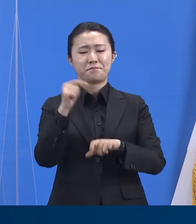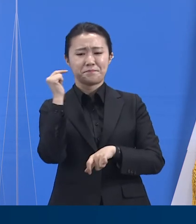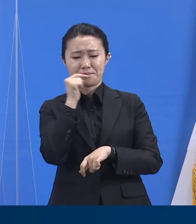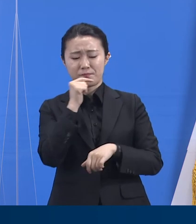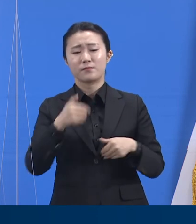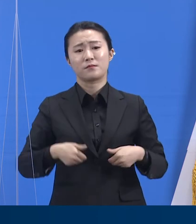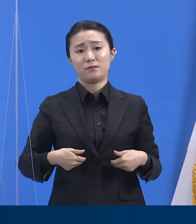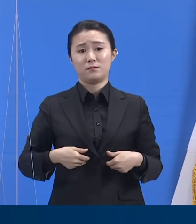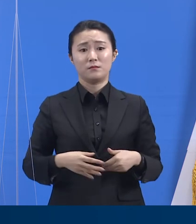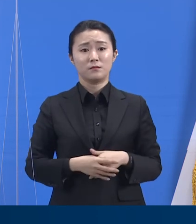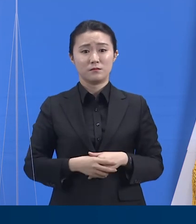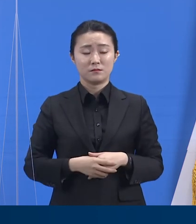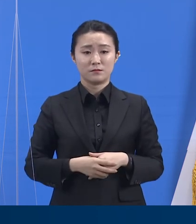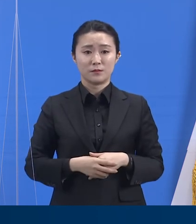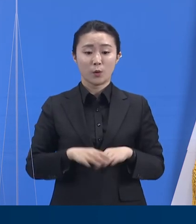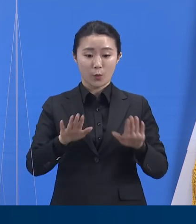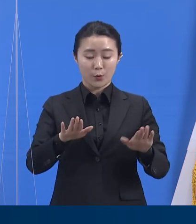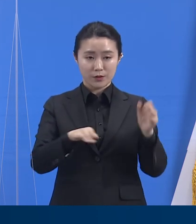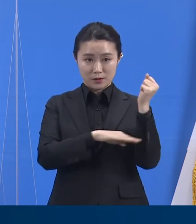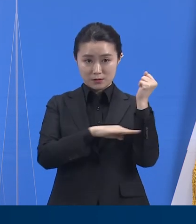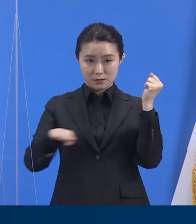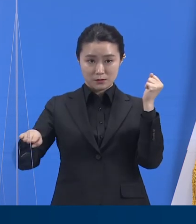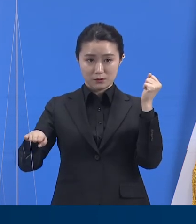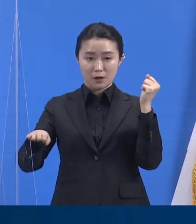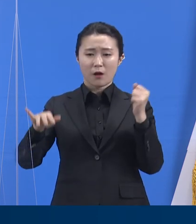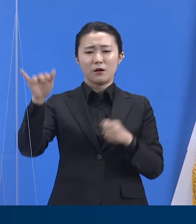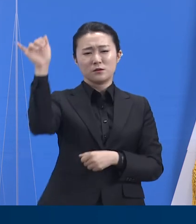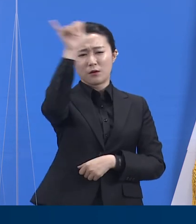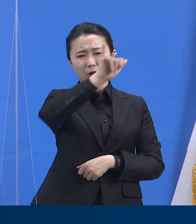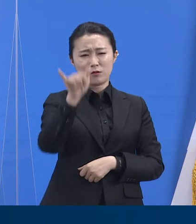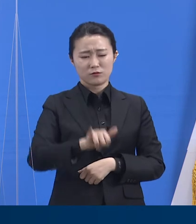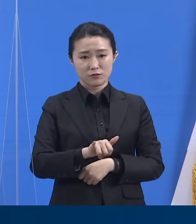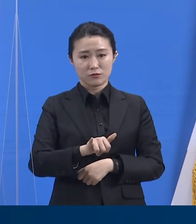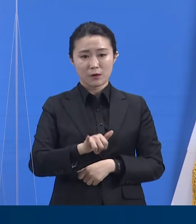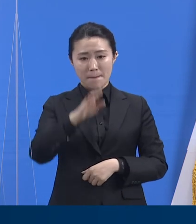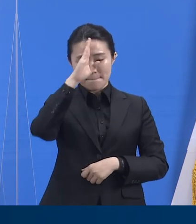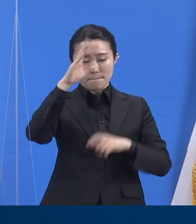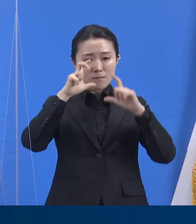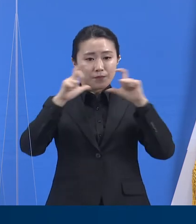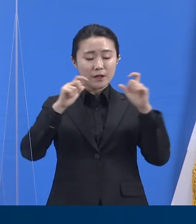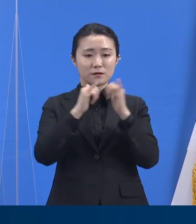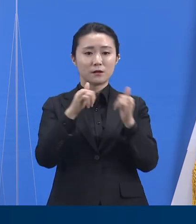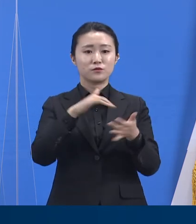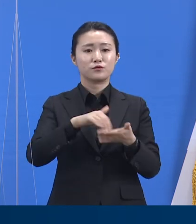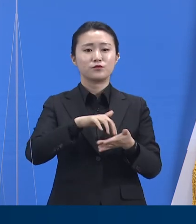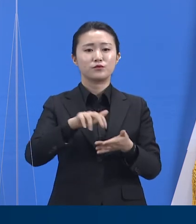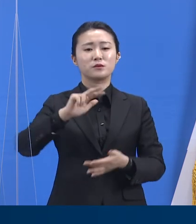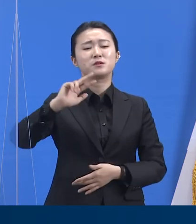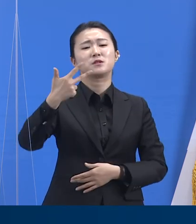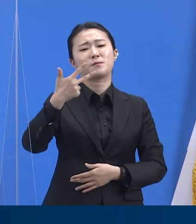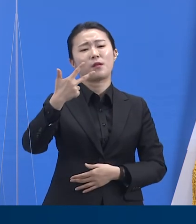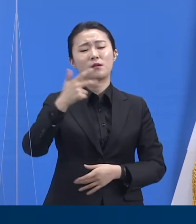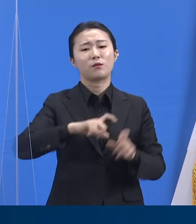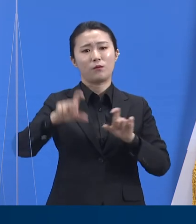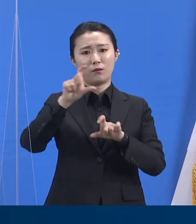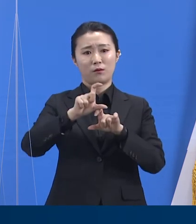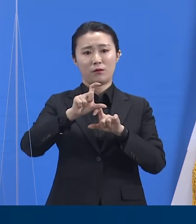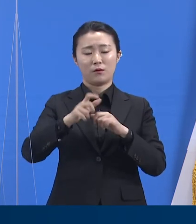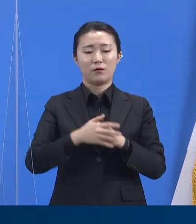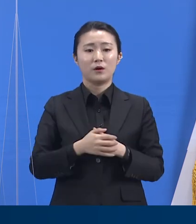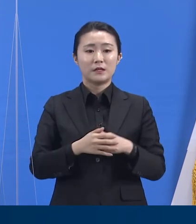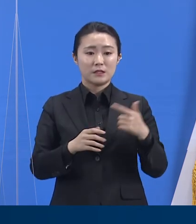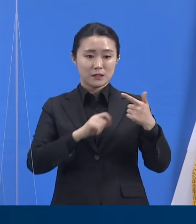금일 0시 기준 전국에서 700명의 확진자가 보고되었습니다. 1월 7일 이후 가장 높은